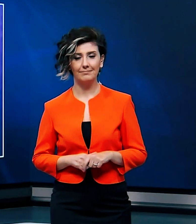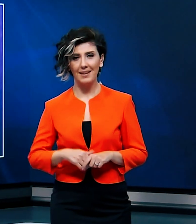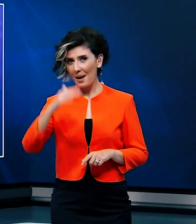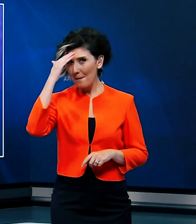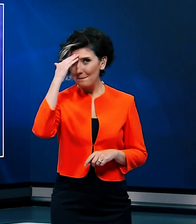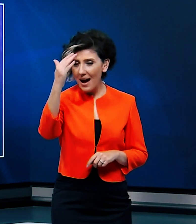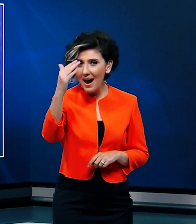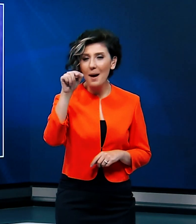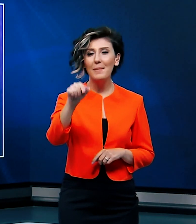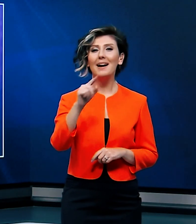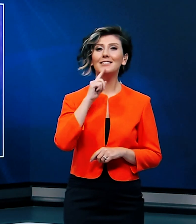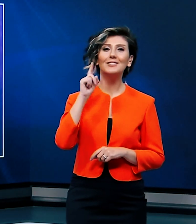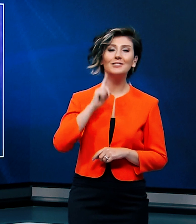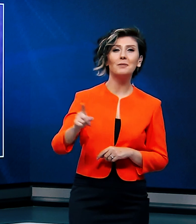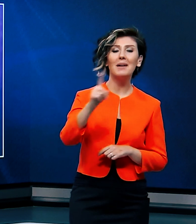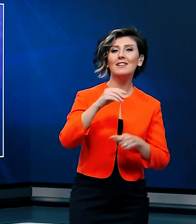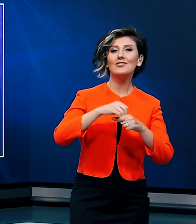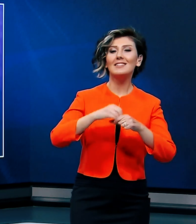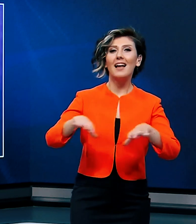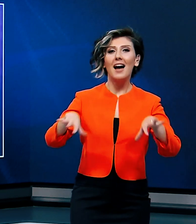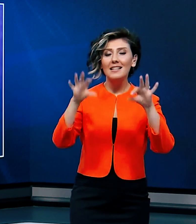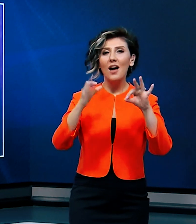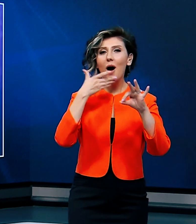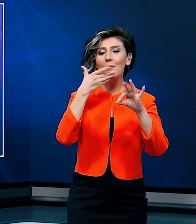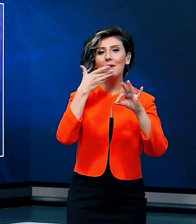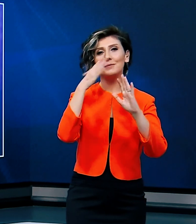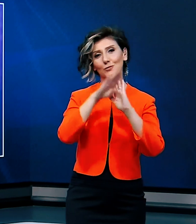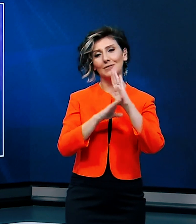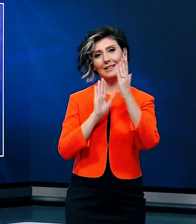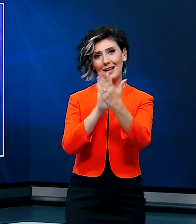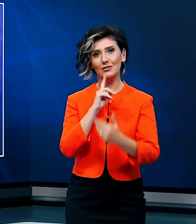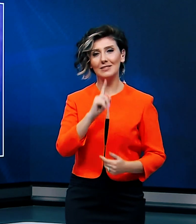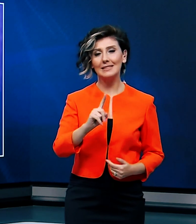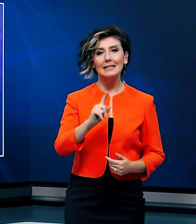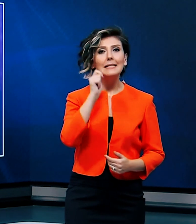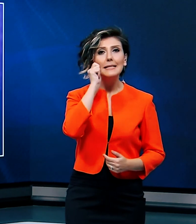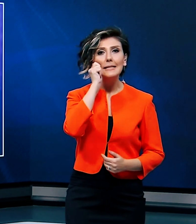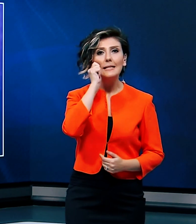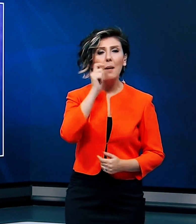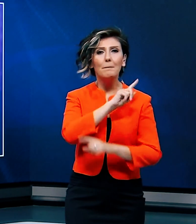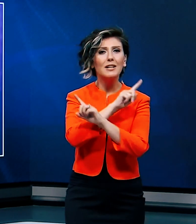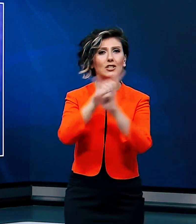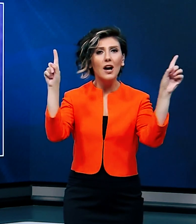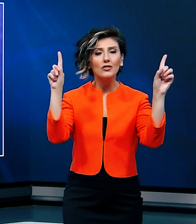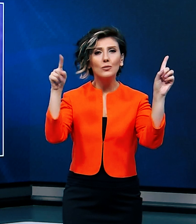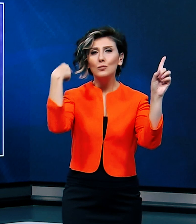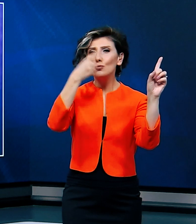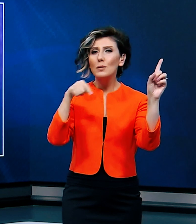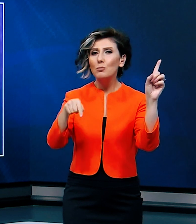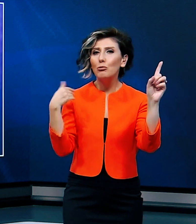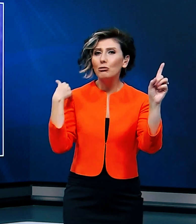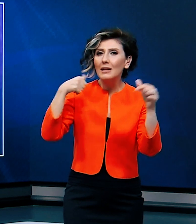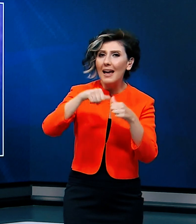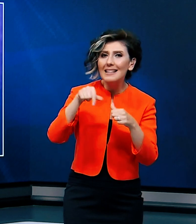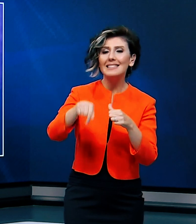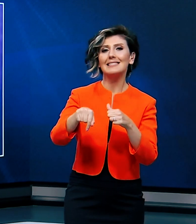Merhabalar, işitme engelliler için hazırladığımız bültenle karşınızdayız. İslam karşıtlığı yüzünü bu